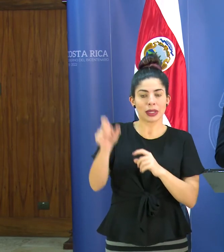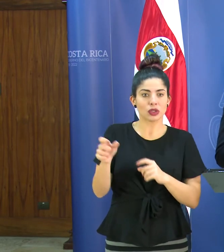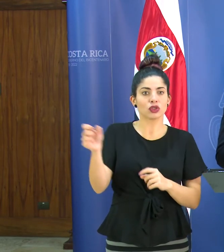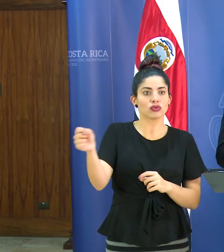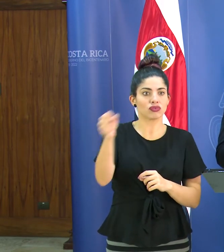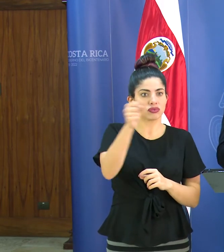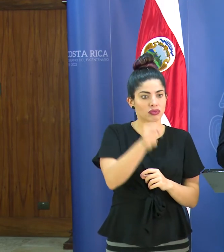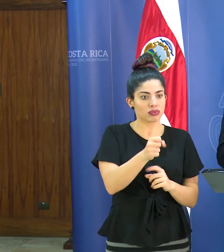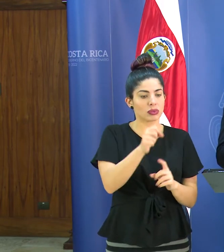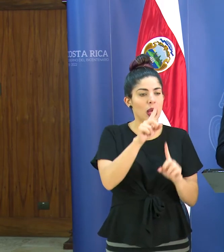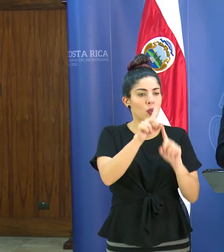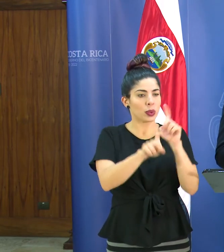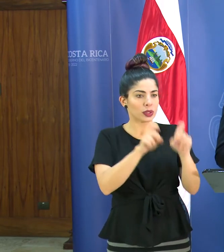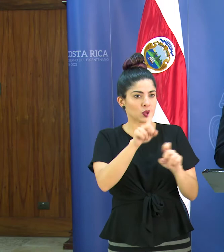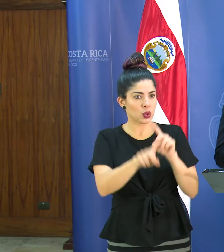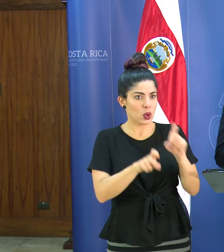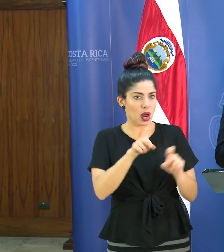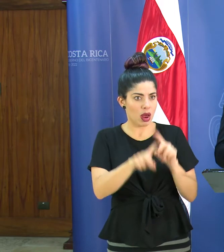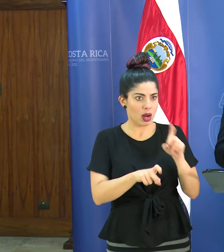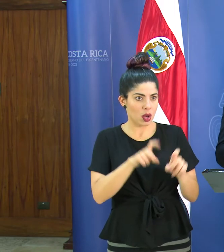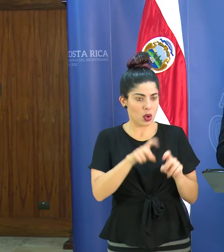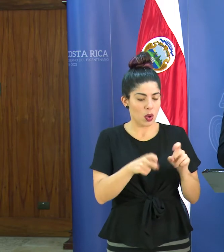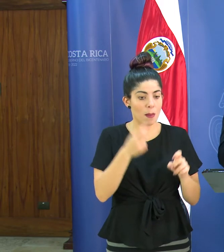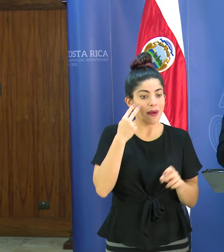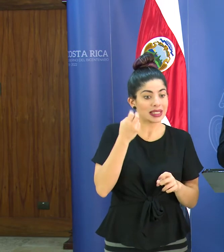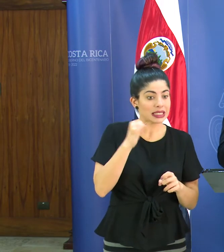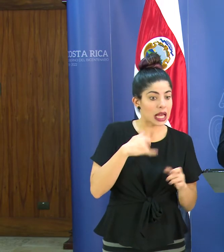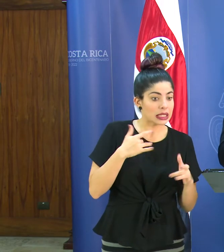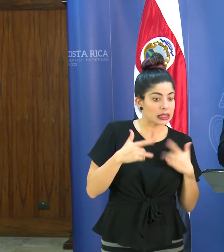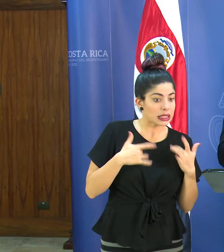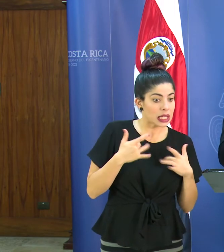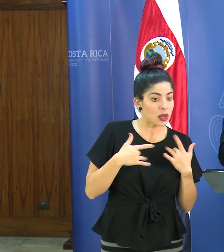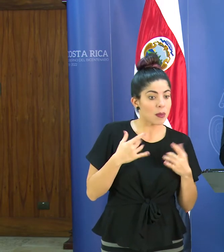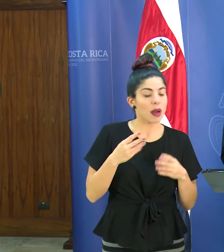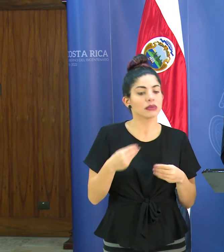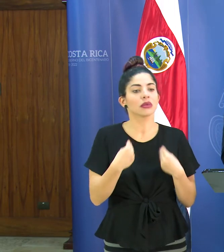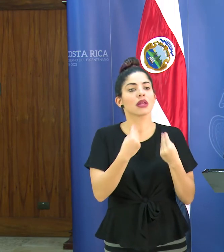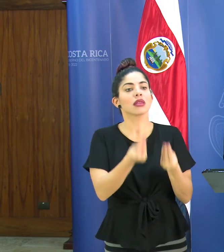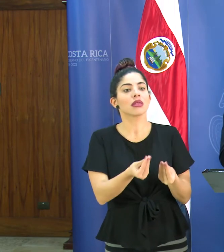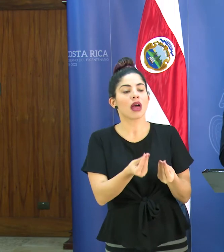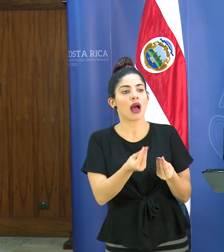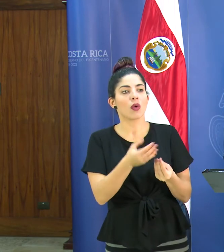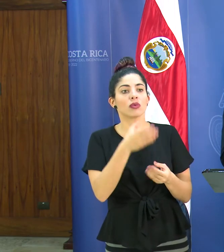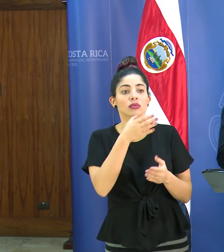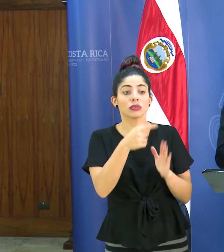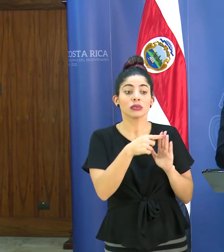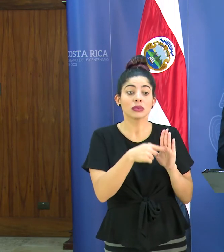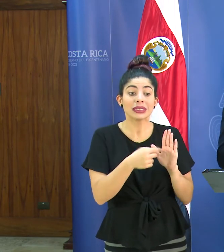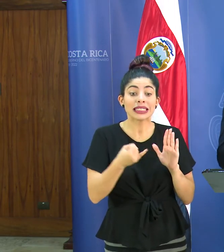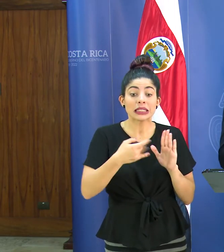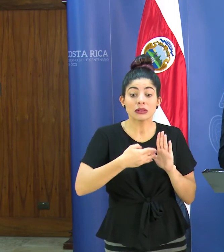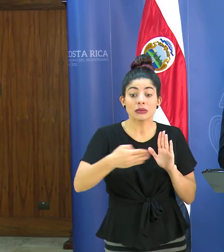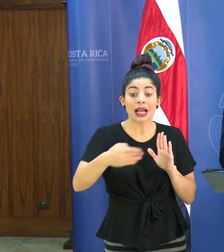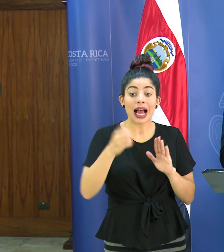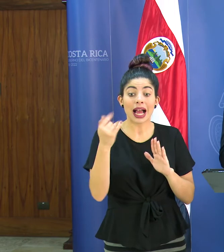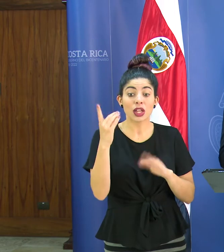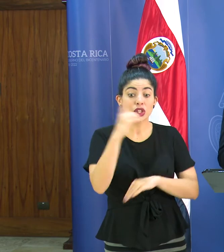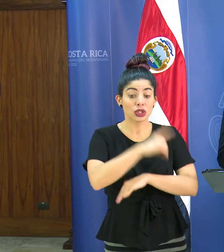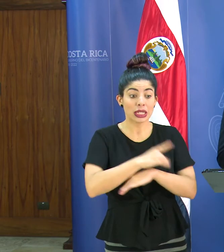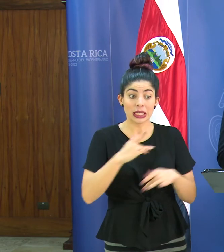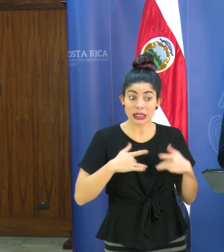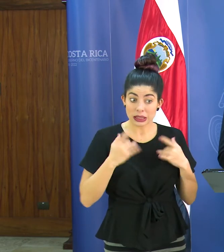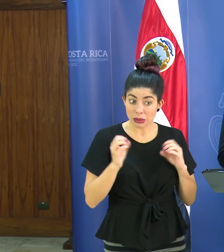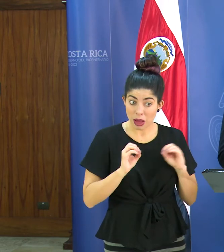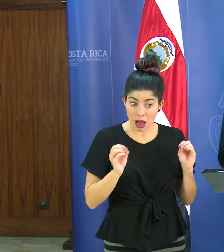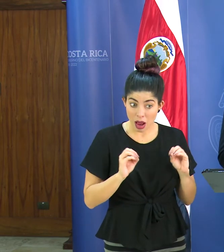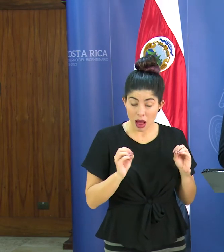se les aplica un cuestionario en caso que tengan síntomas o incluso para que se les da un un indicatorio de que en siguientes 14 días si no tienen síntomas verdad si